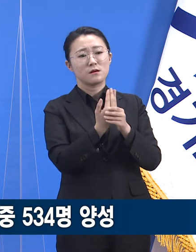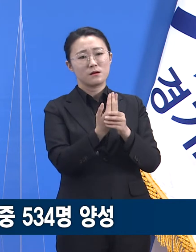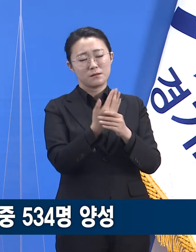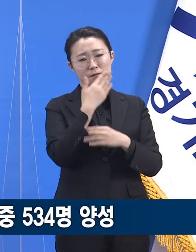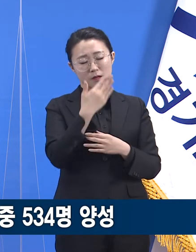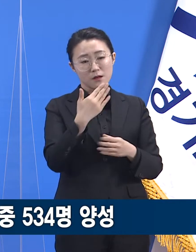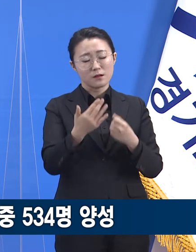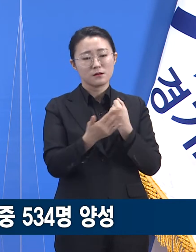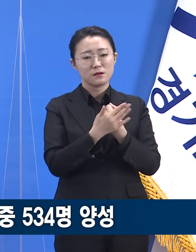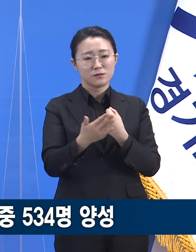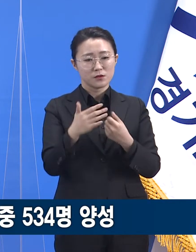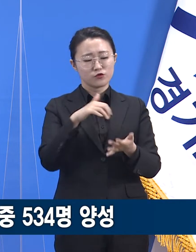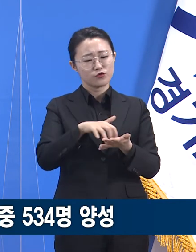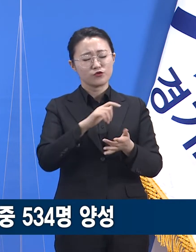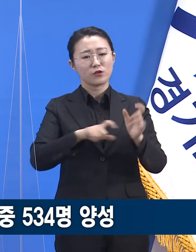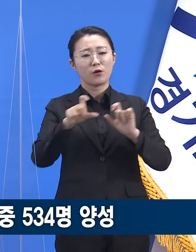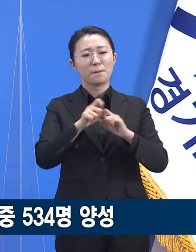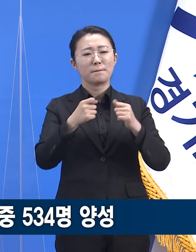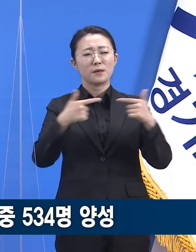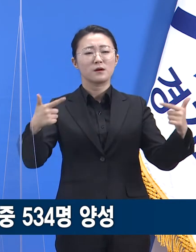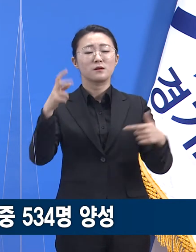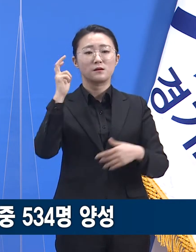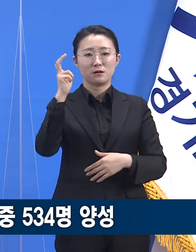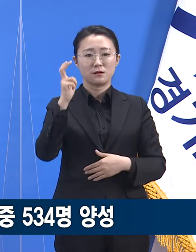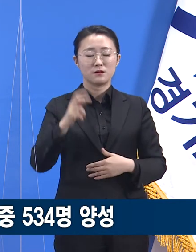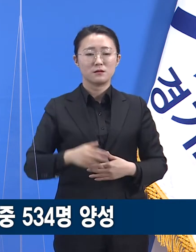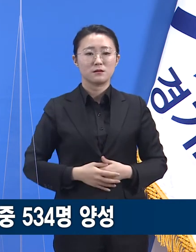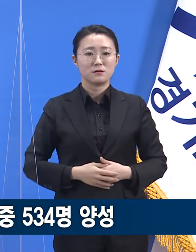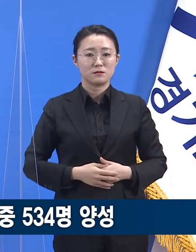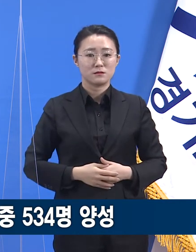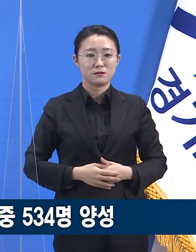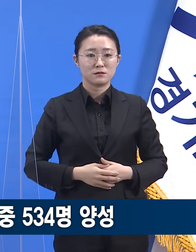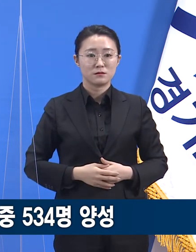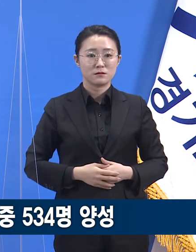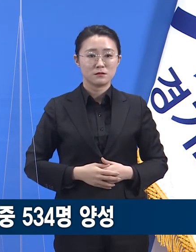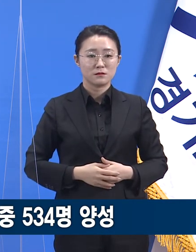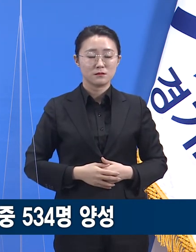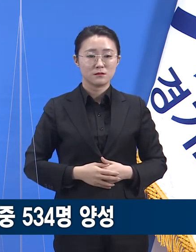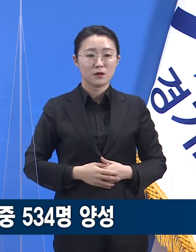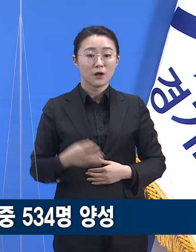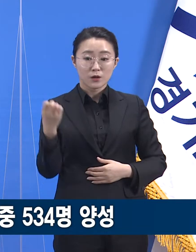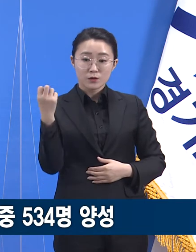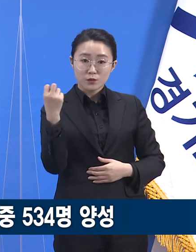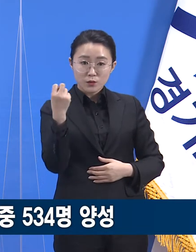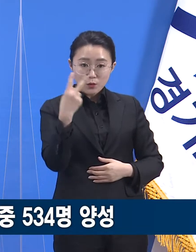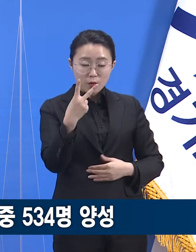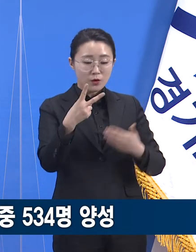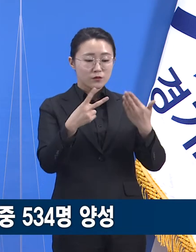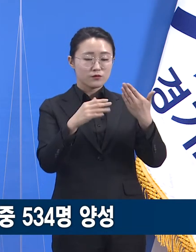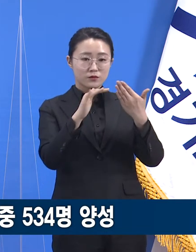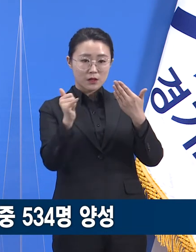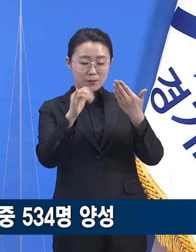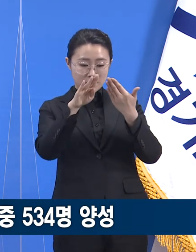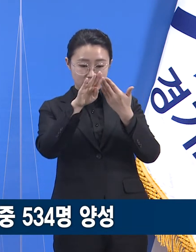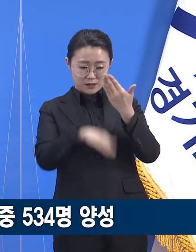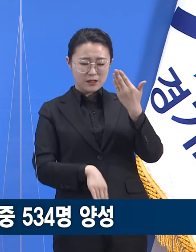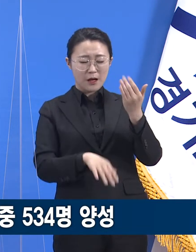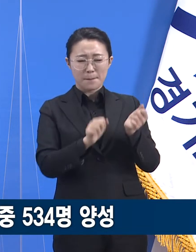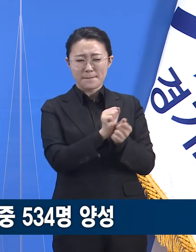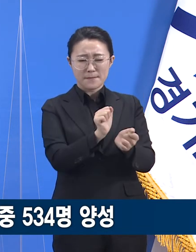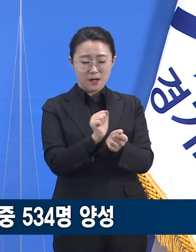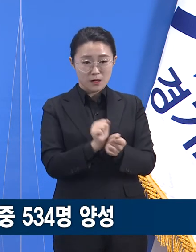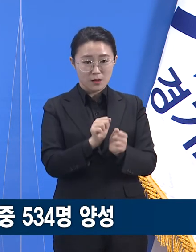것입니다. 총 관련된 확진자가 9인 이하여서 별도 클러스터로 분류되지 않는 사례